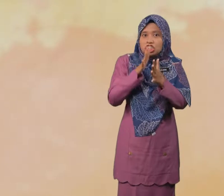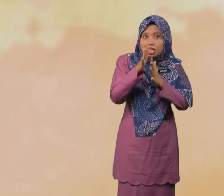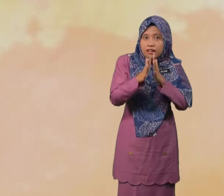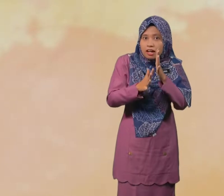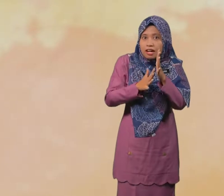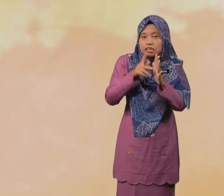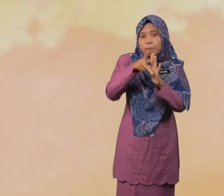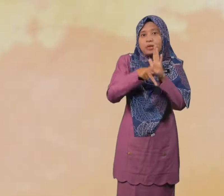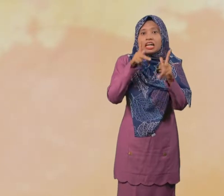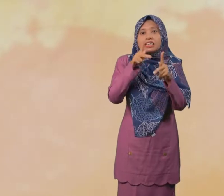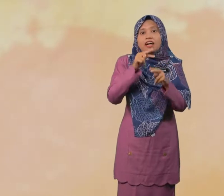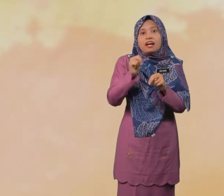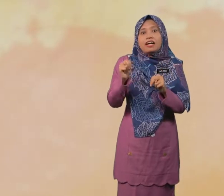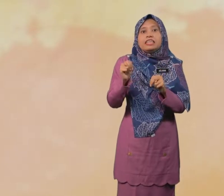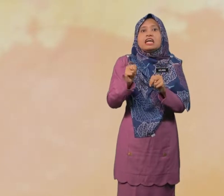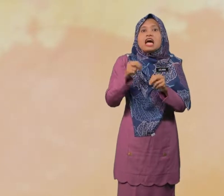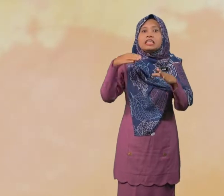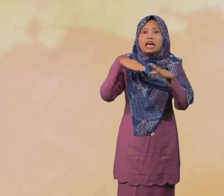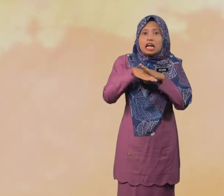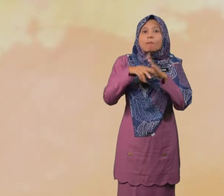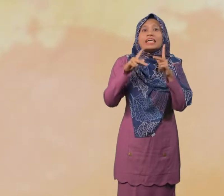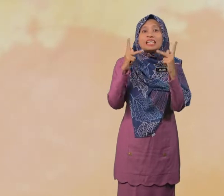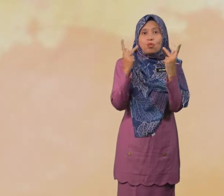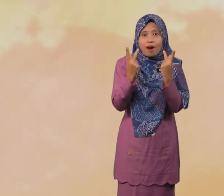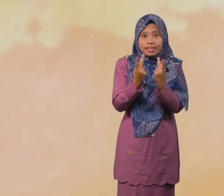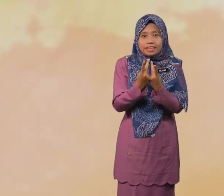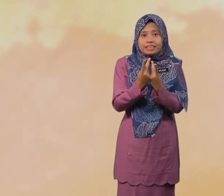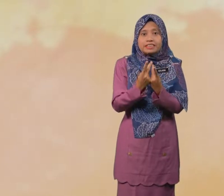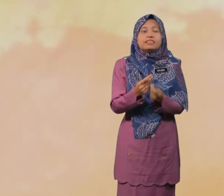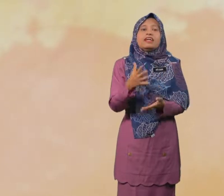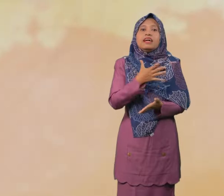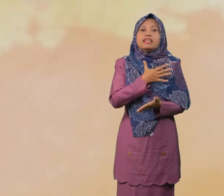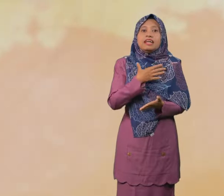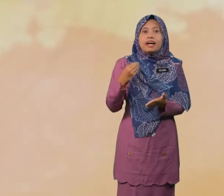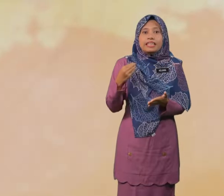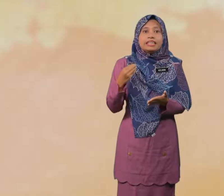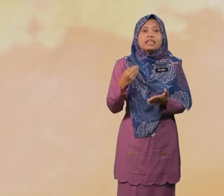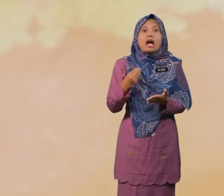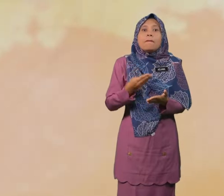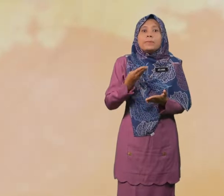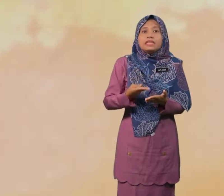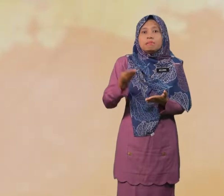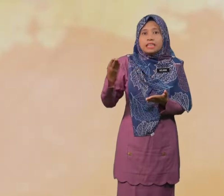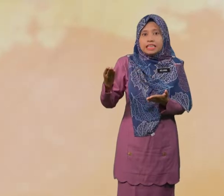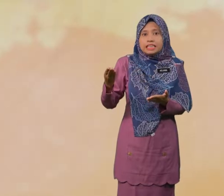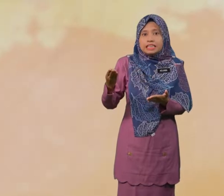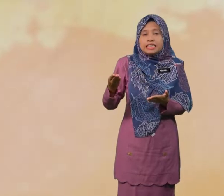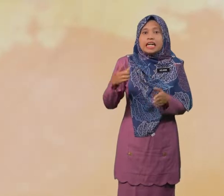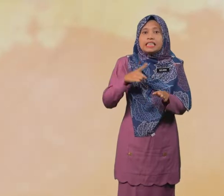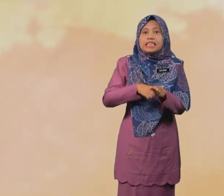isyarat, perkataan dalam keluarga dan benda-benda di